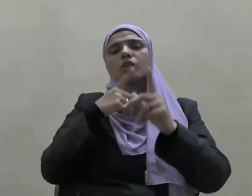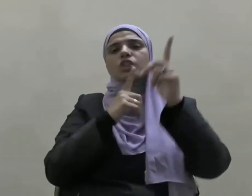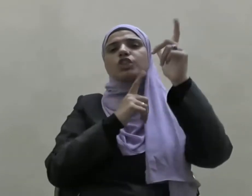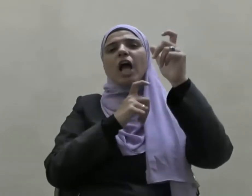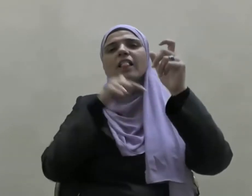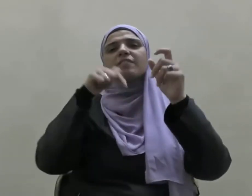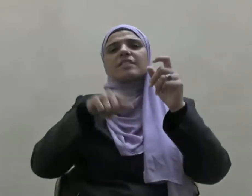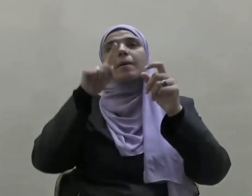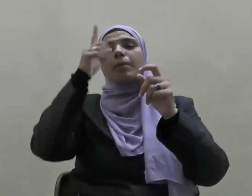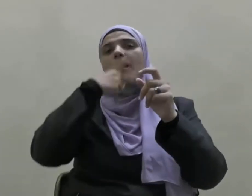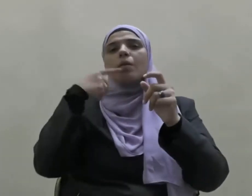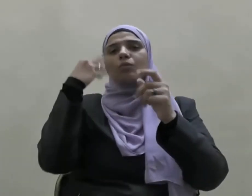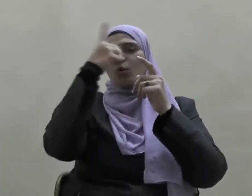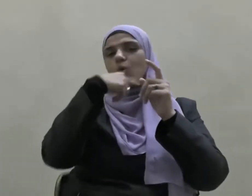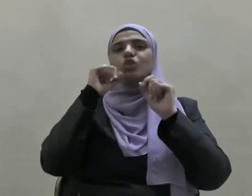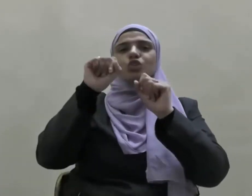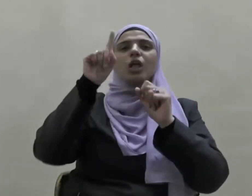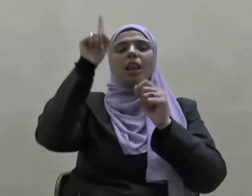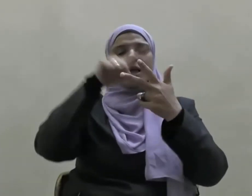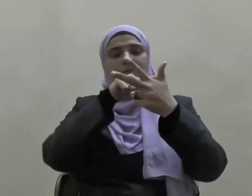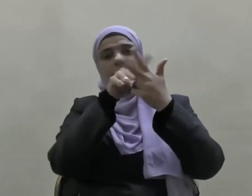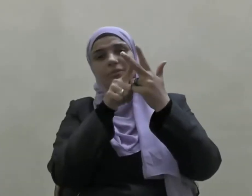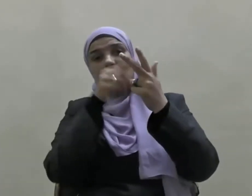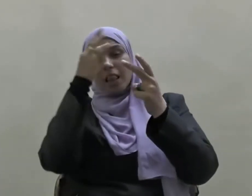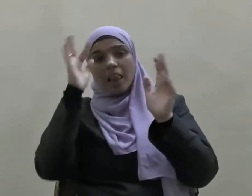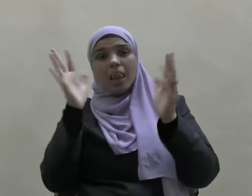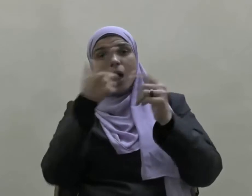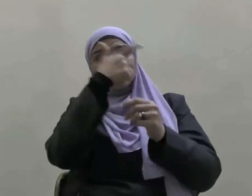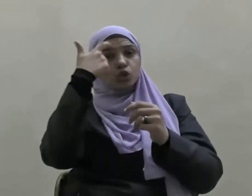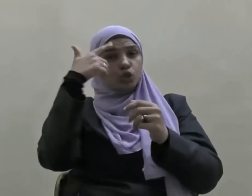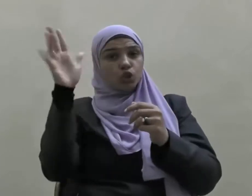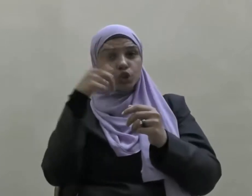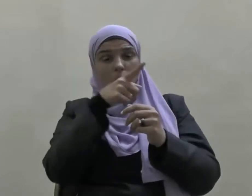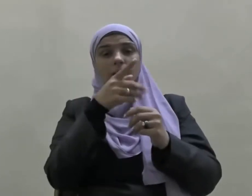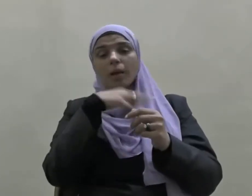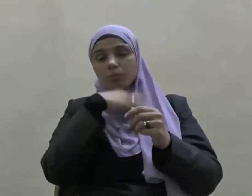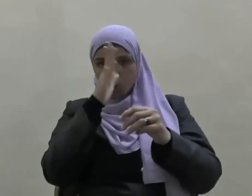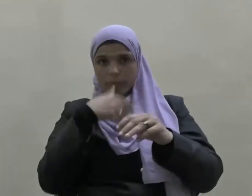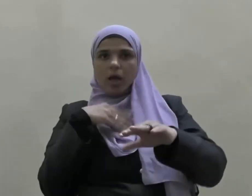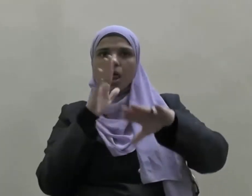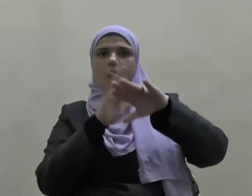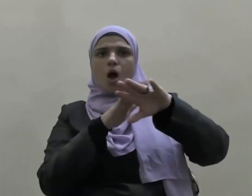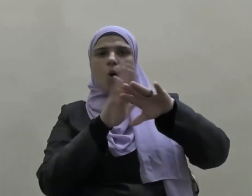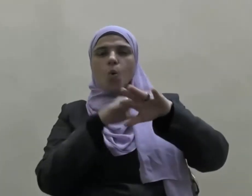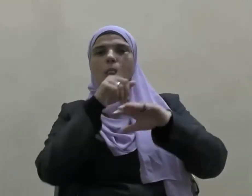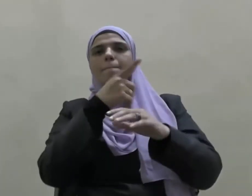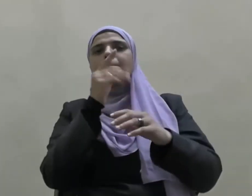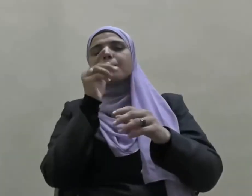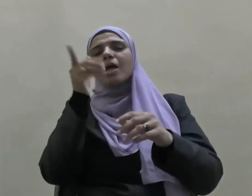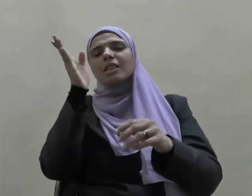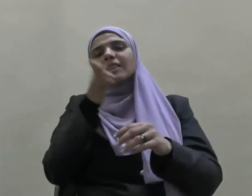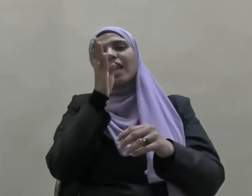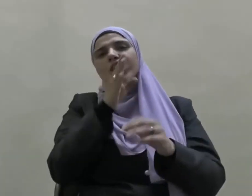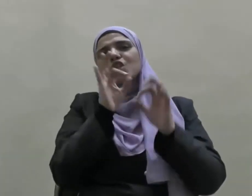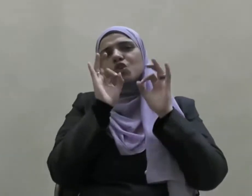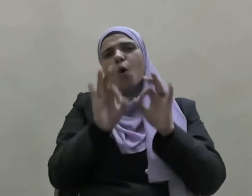فالجهاد في سبيل الله وإن شئت أن بأتك بملاك ذلك كله